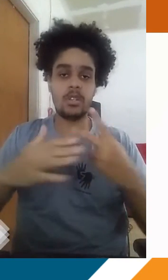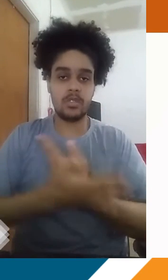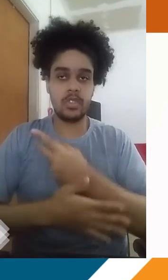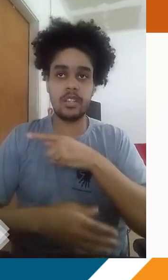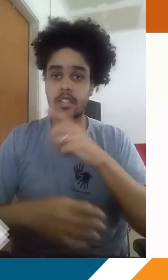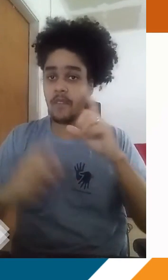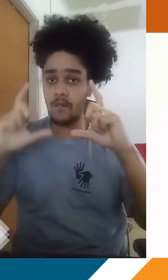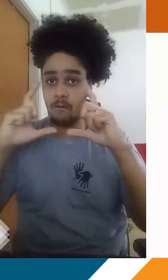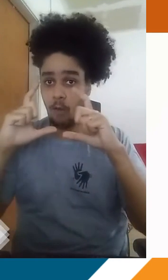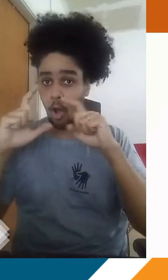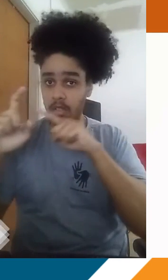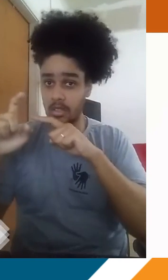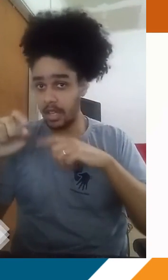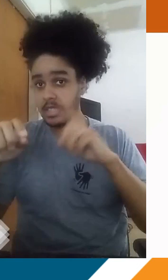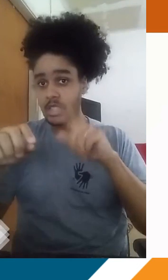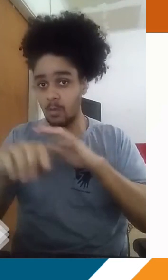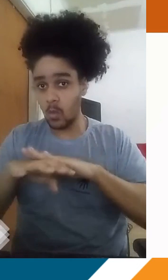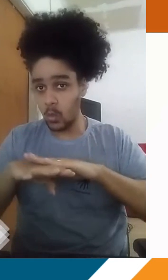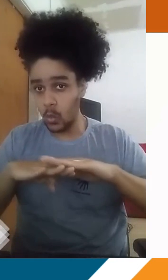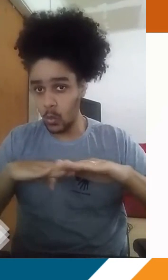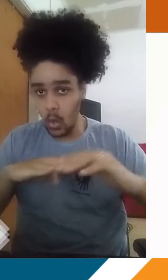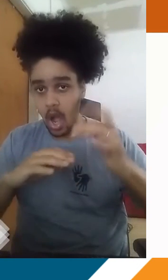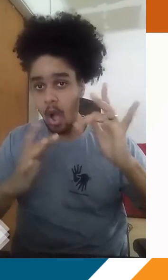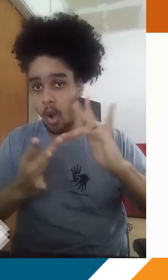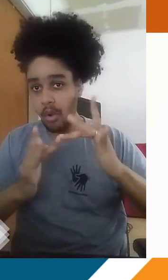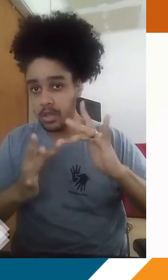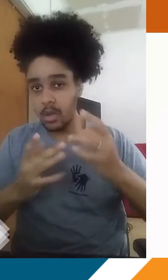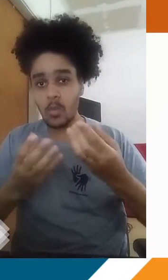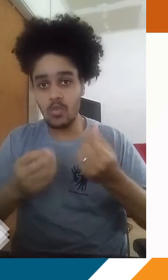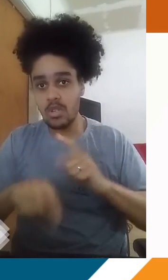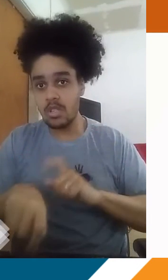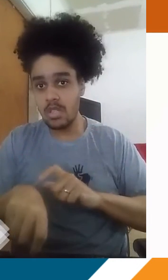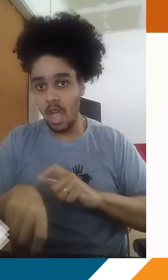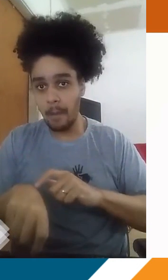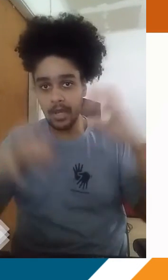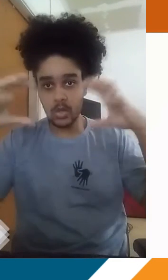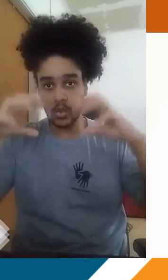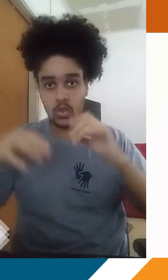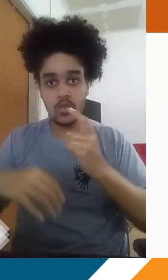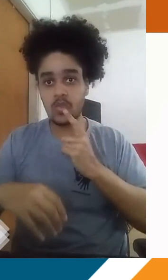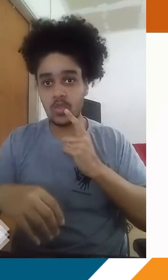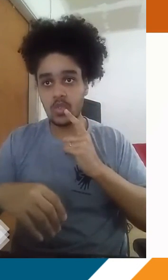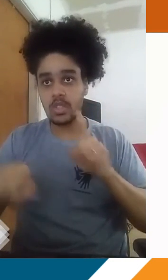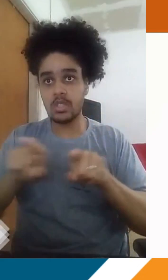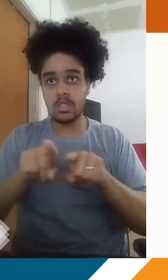De superfícies que entraram em contato, estiverem em contato por muito tempo com essa chuva. A gente tem a questão